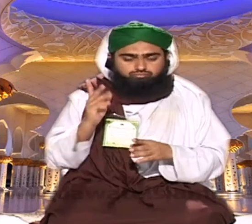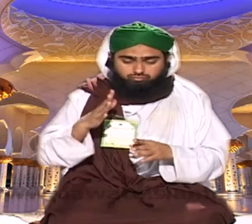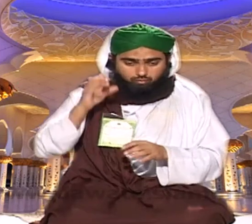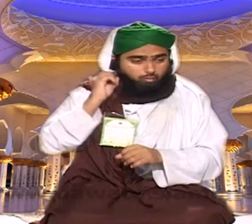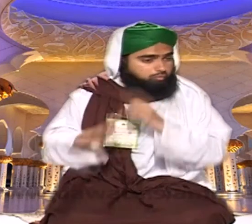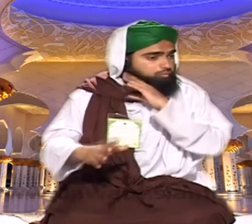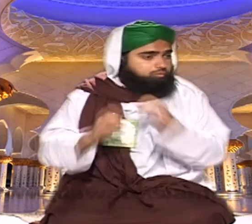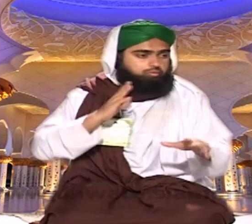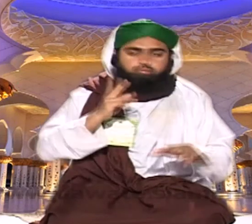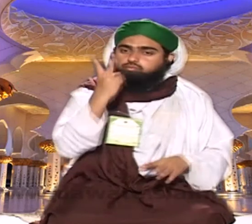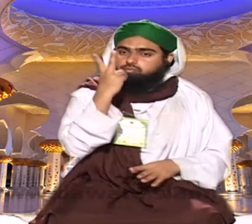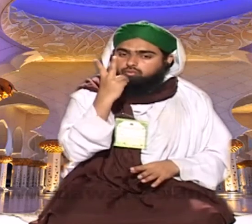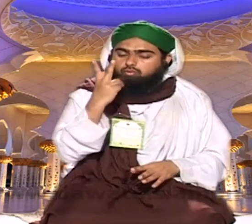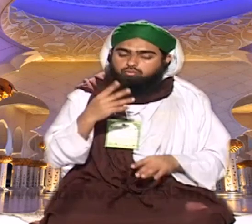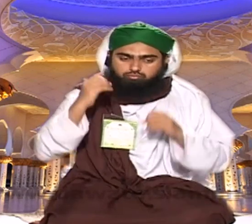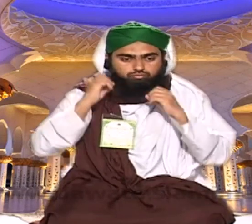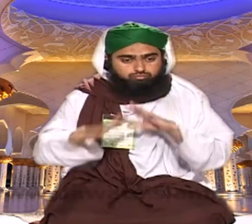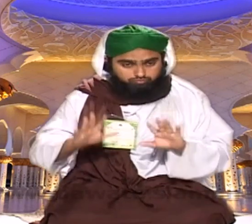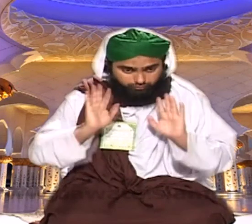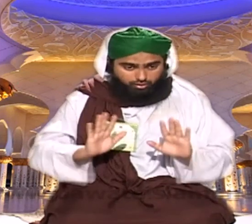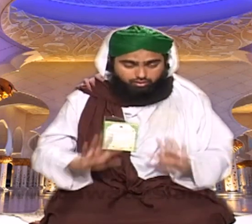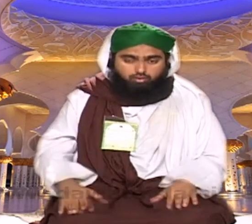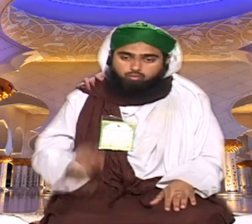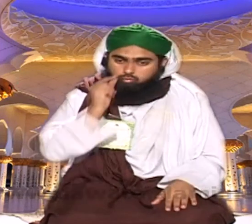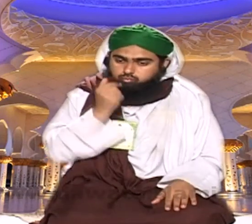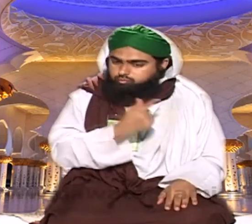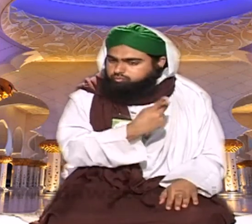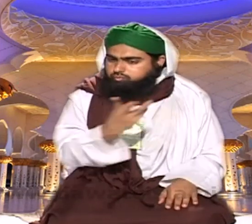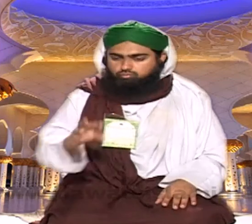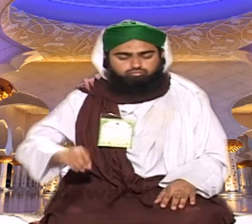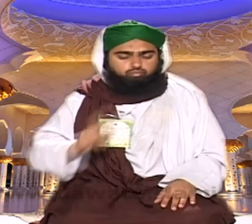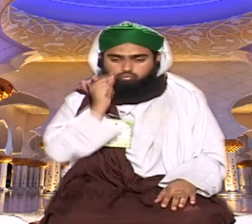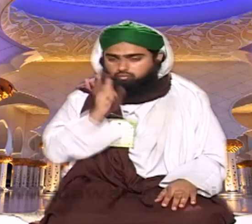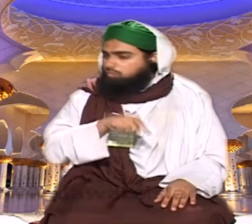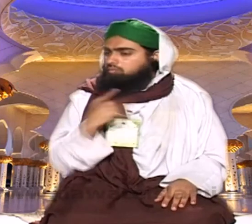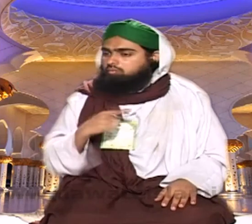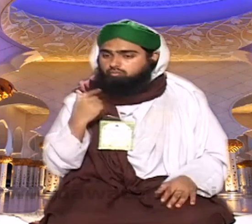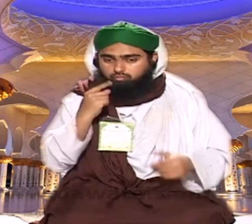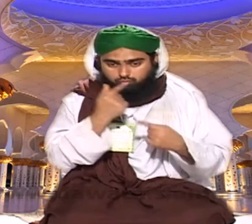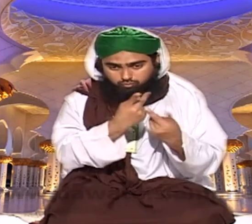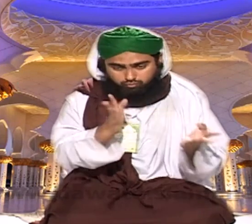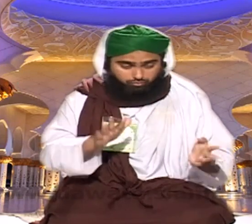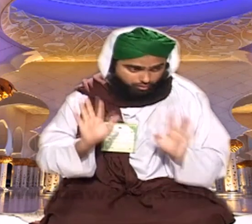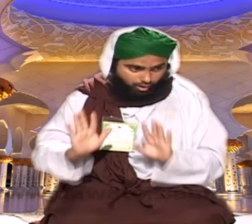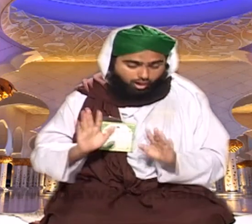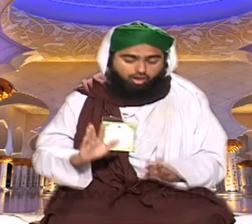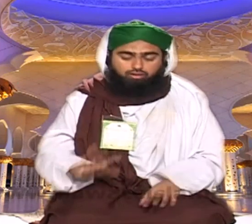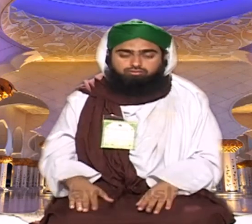اس علاقے میں وہ ہوتا ہوتا ہوتا اور دو بم گرے اتنی لوگ مر گئے تو ران پڑ گیا اس قریب کی آنکھ ہی نہیں کھلی